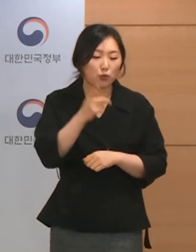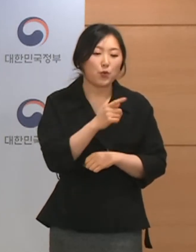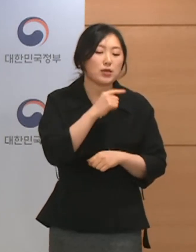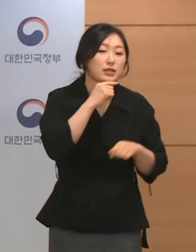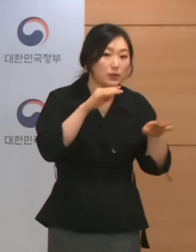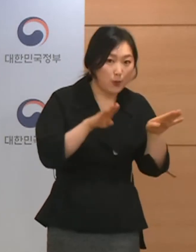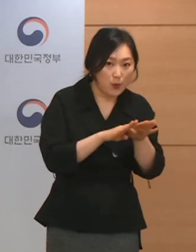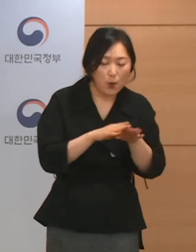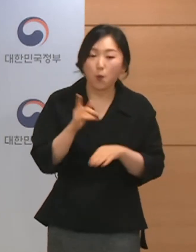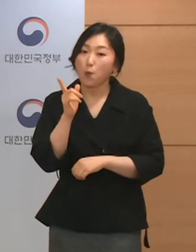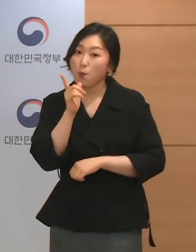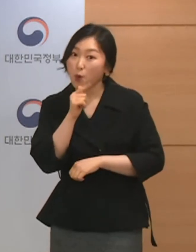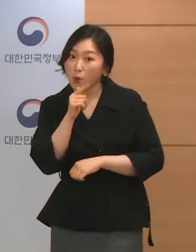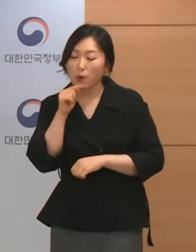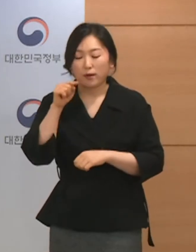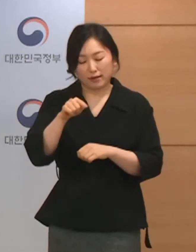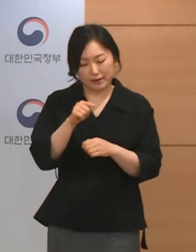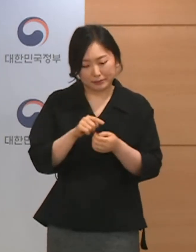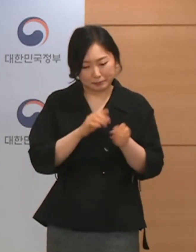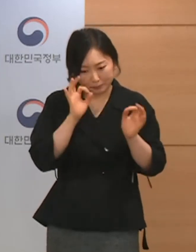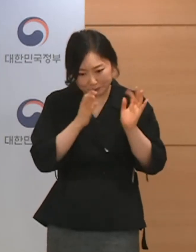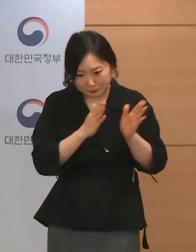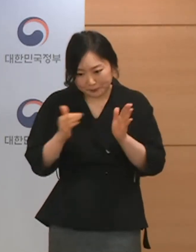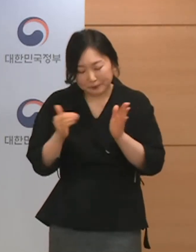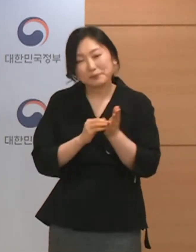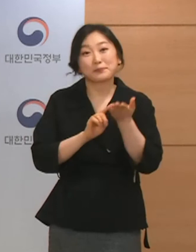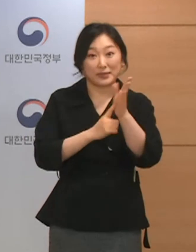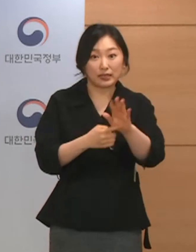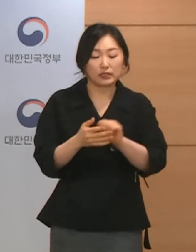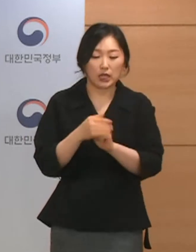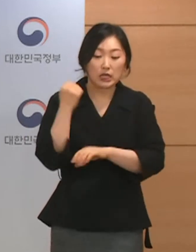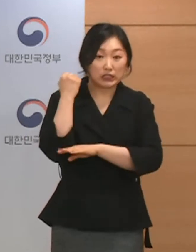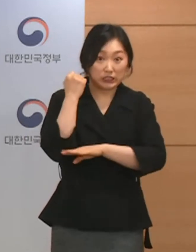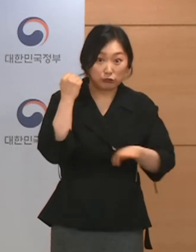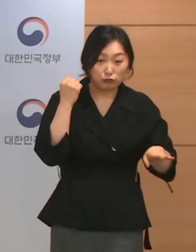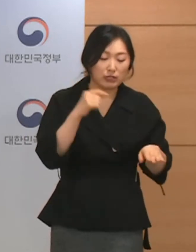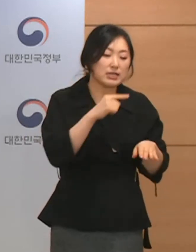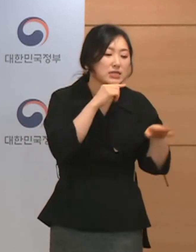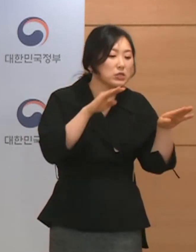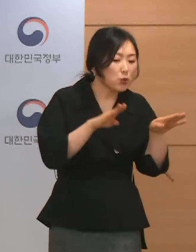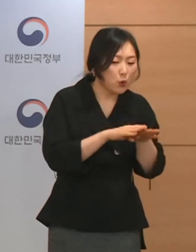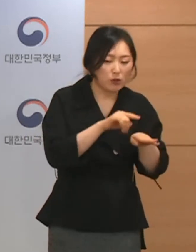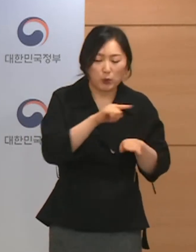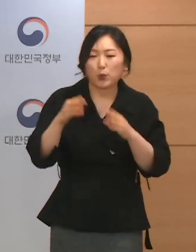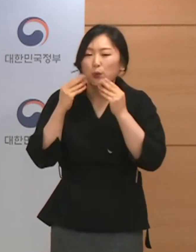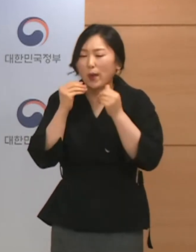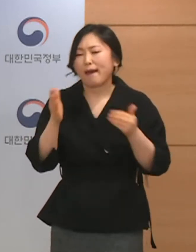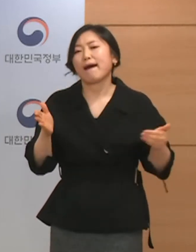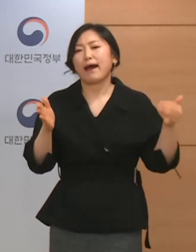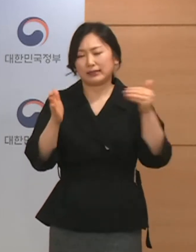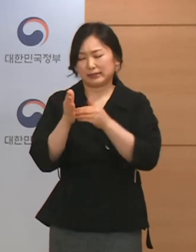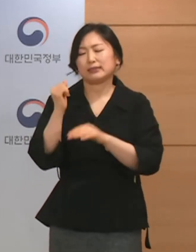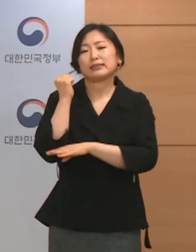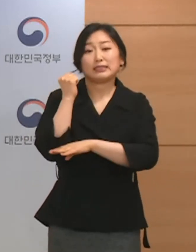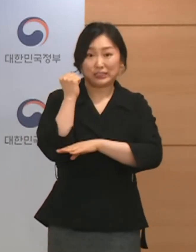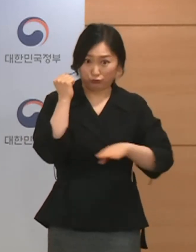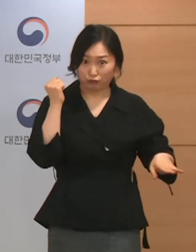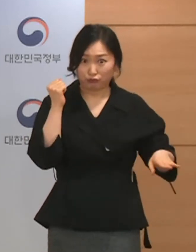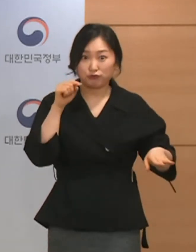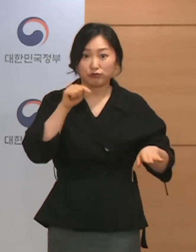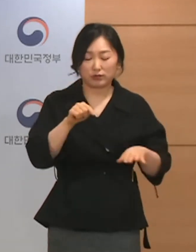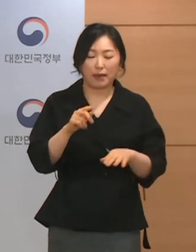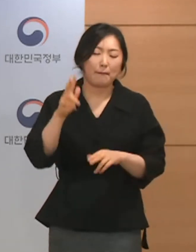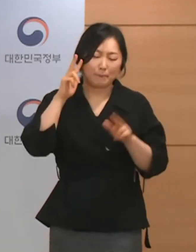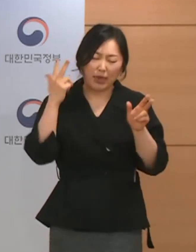함께 정리해서 발표해 드리고 있고 기준 수치는 전주 일요일부터 토요일까지의 환자 발생을 기준으로 계속